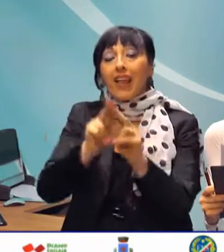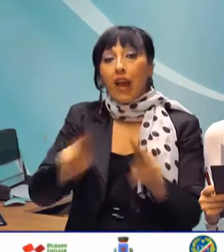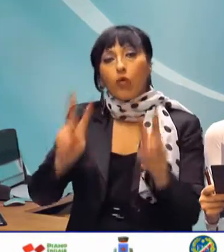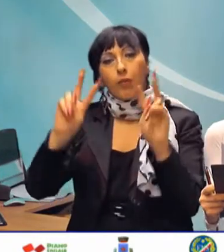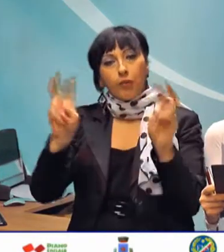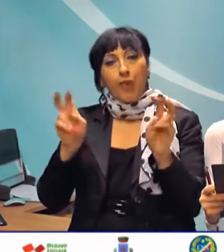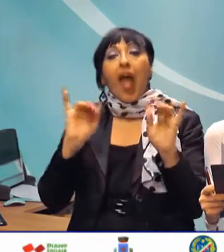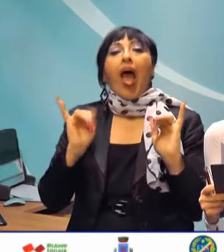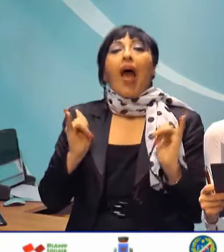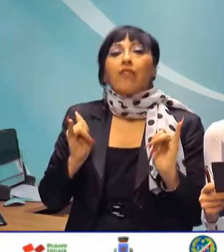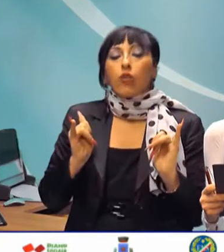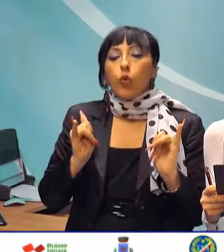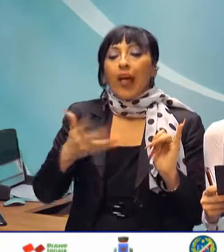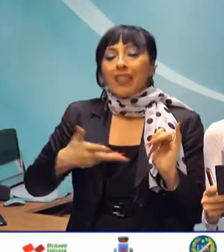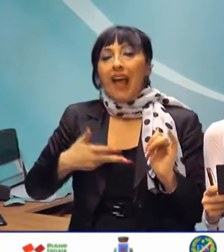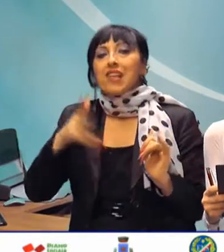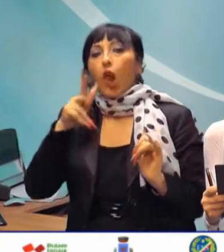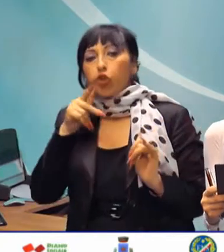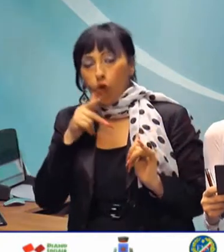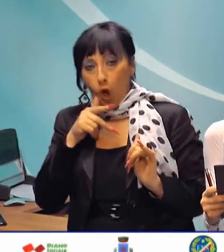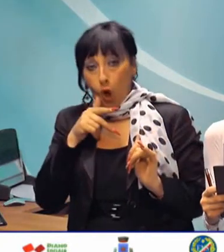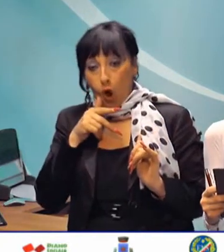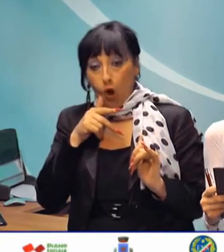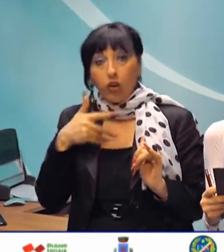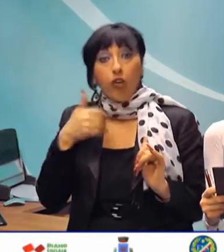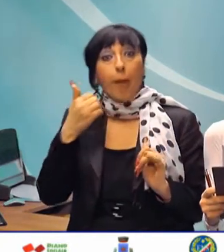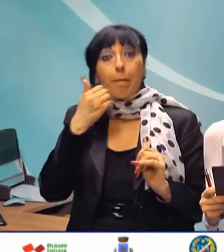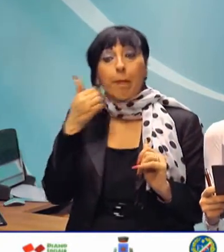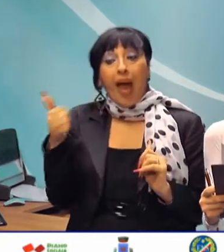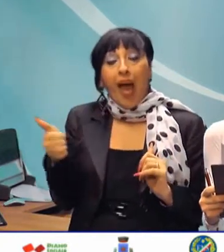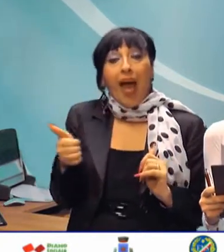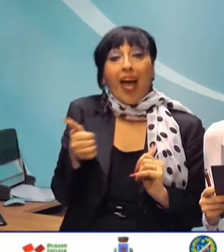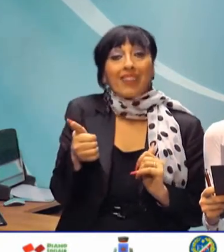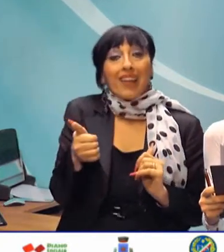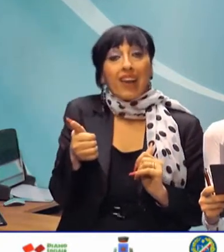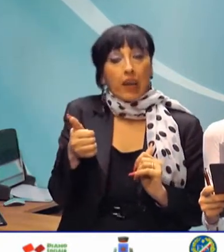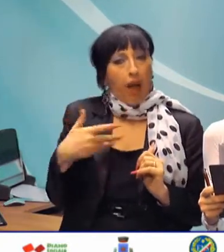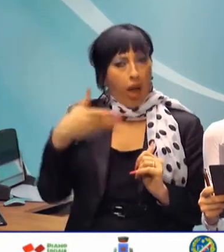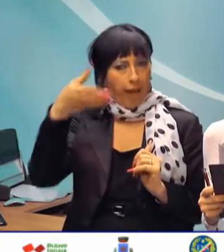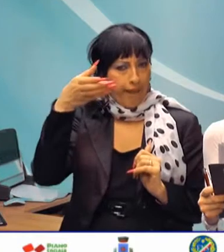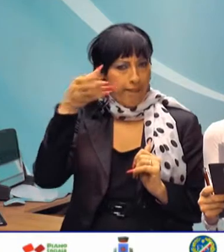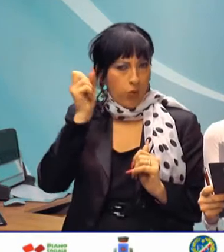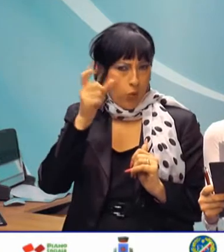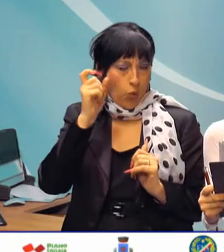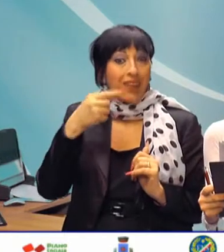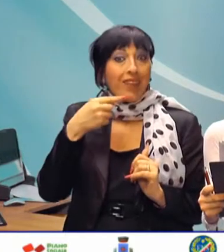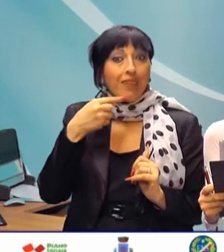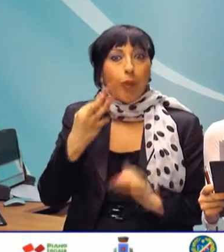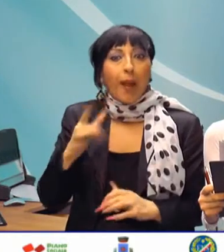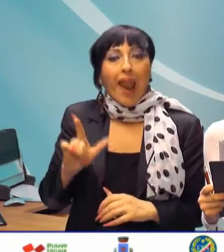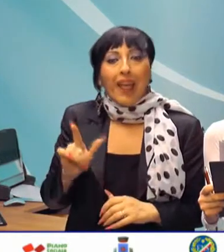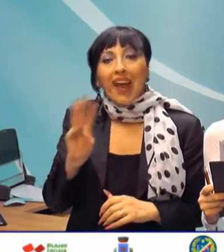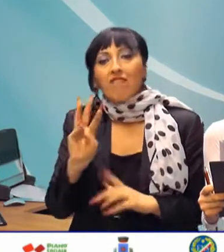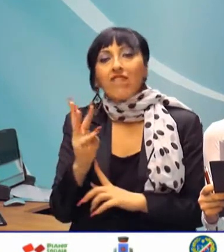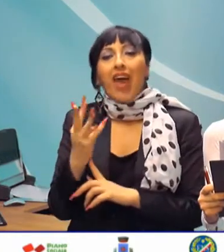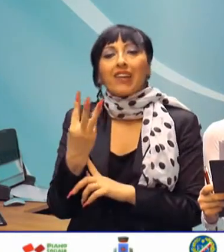'avventura di essere donna, che avrà una madrina di grande spessore culturale. Si tratta infatti di Lina